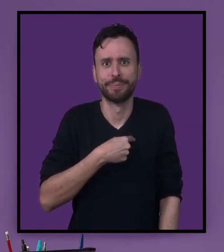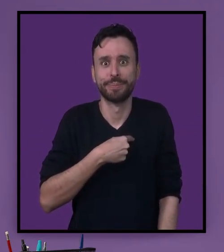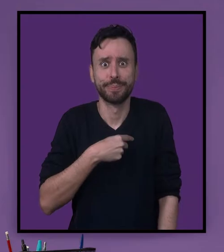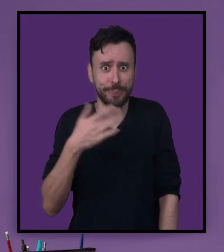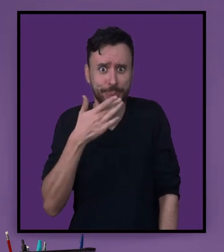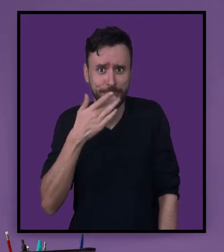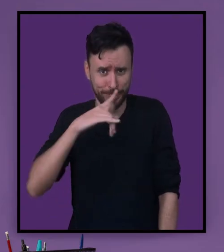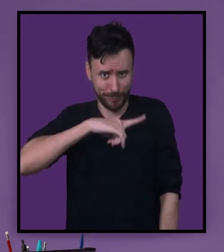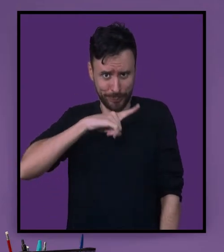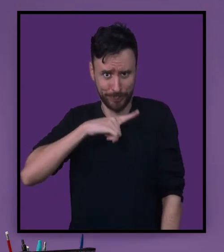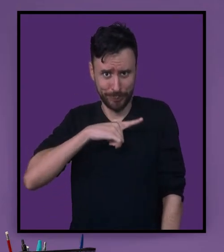macarronada.